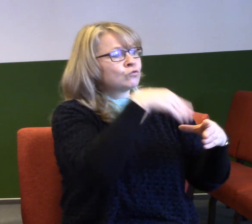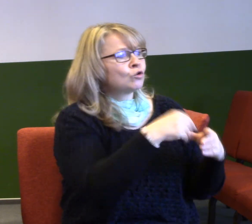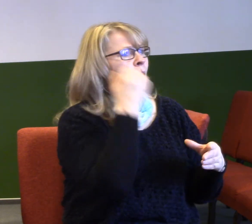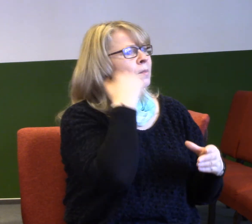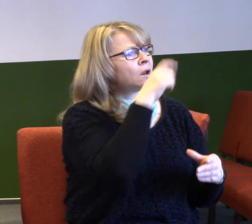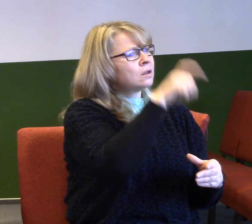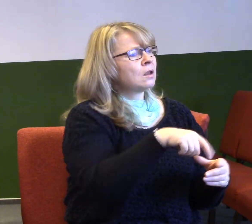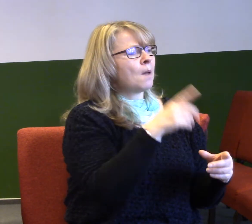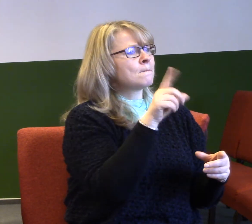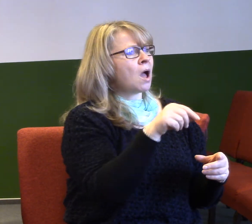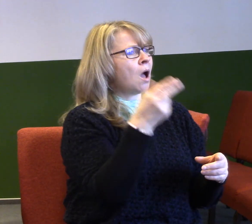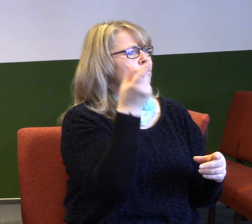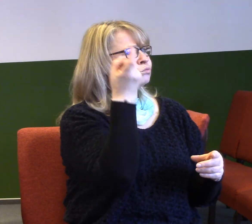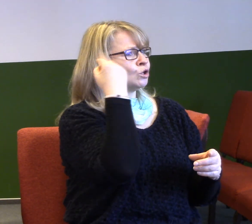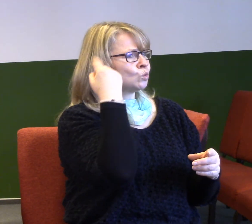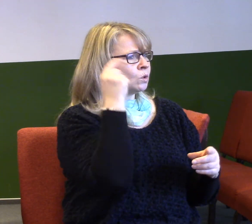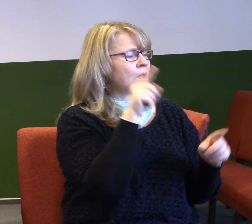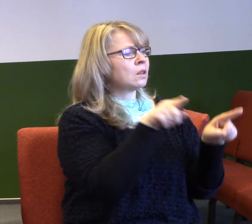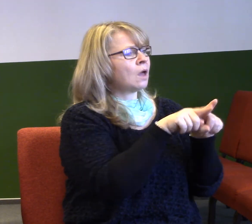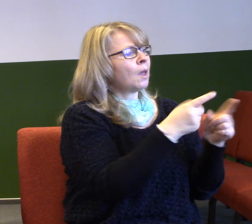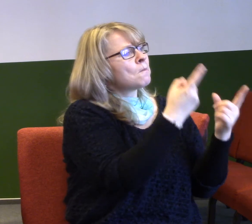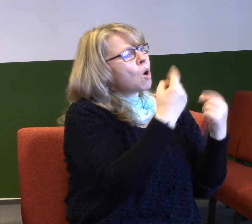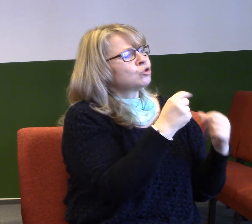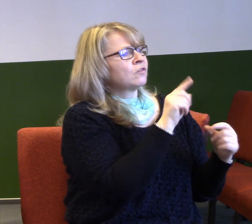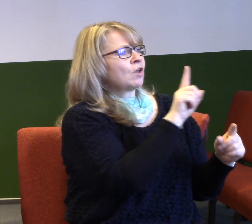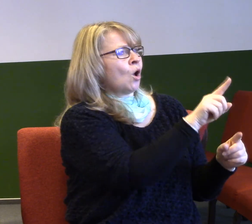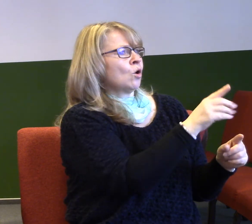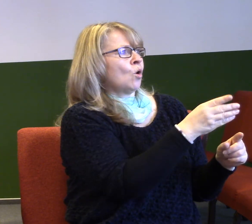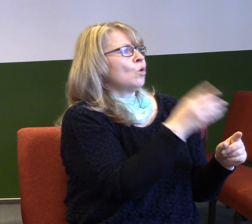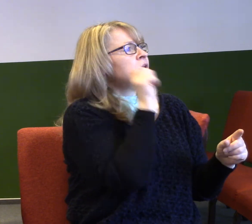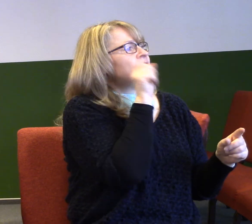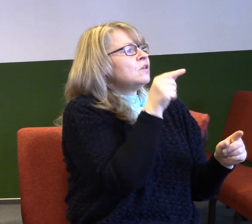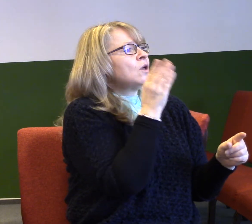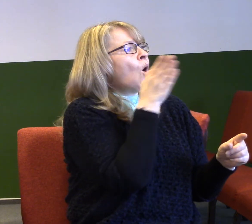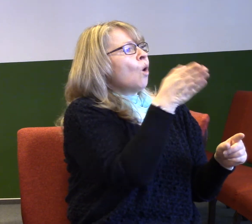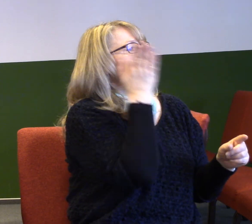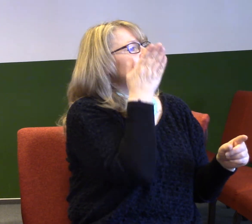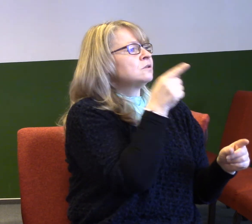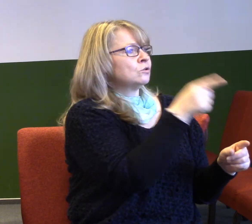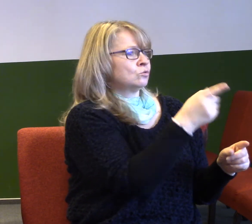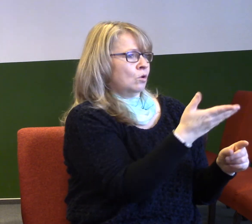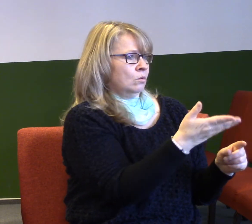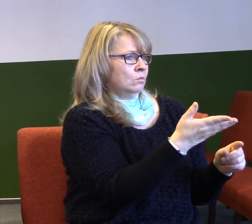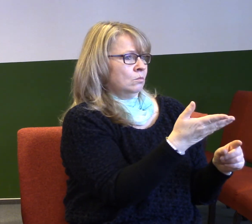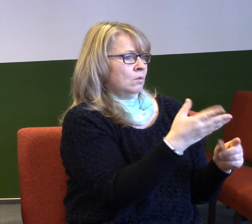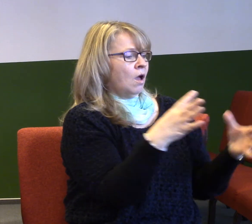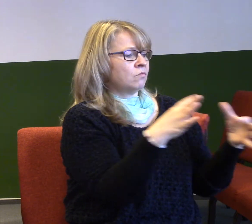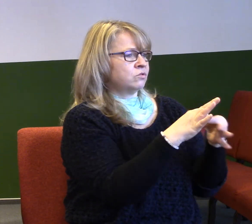usuzují motyvy hlavních představitelů a kvůli tomu jsou rozbity vztahy a věci jsou